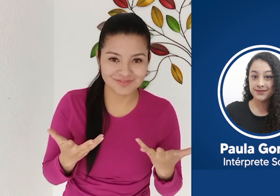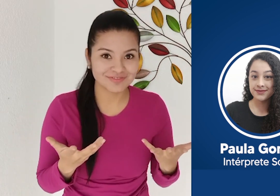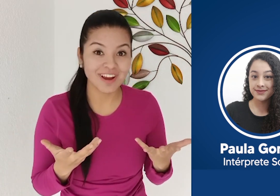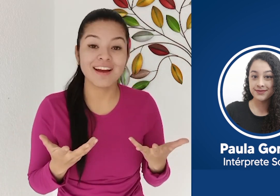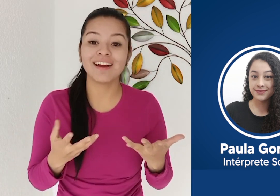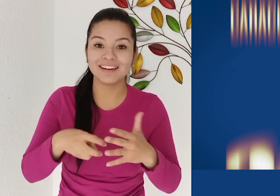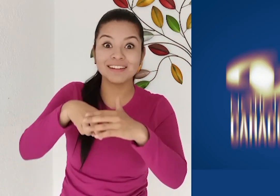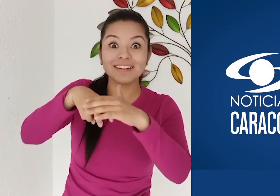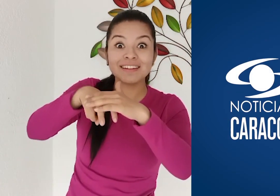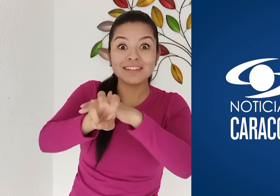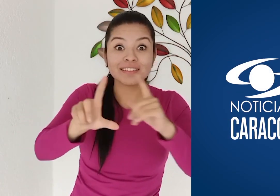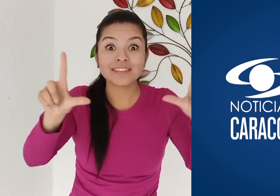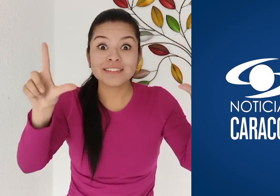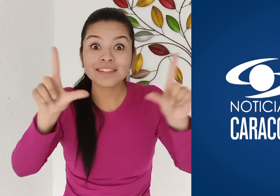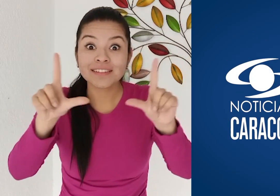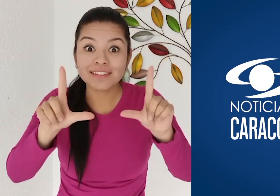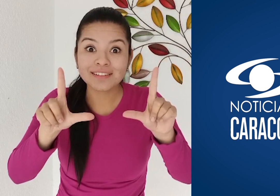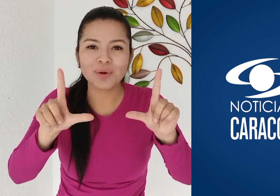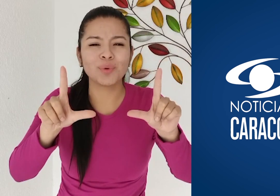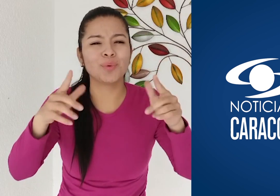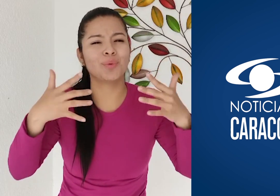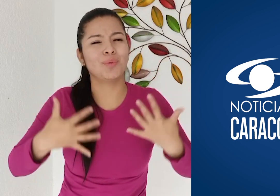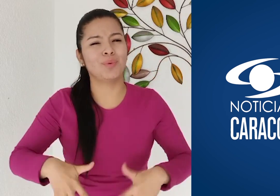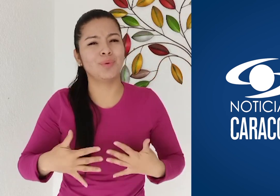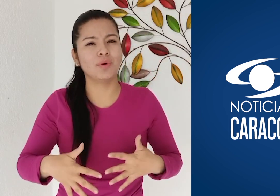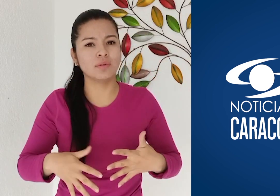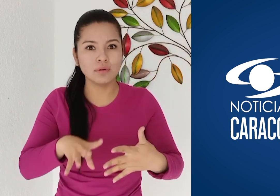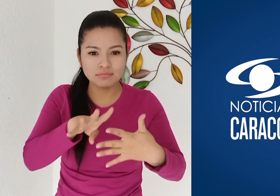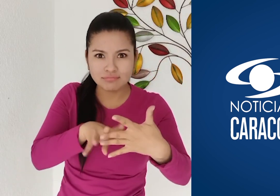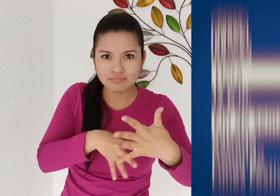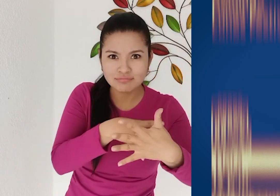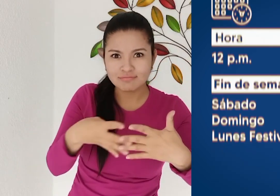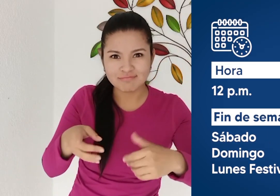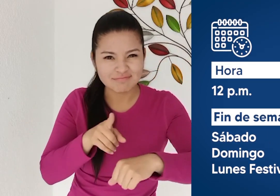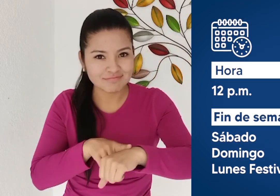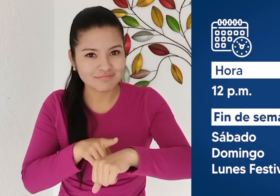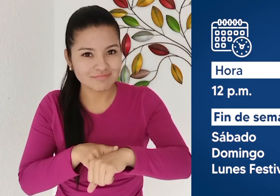Esto será en Caracol Televisión, en la siguiente franja de noticias.